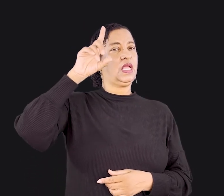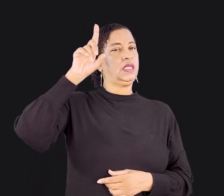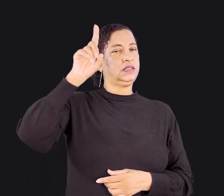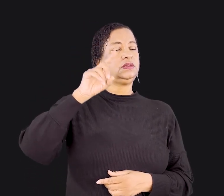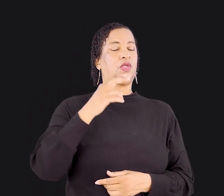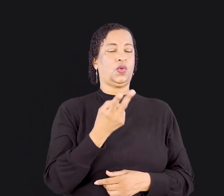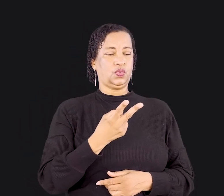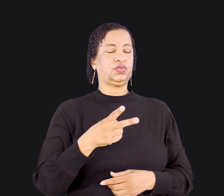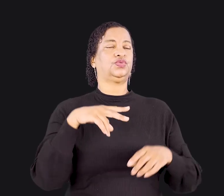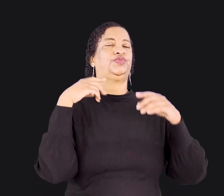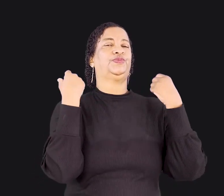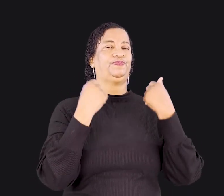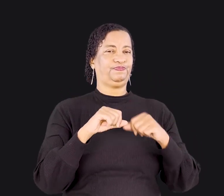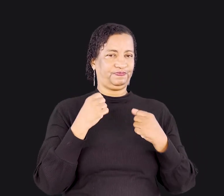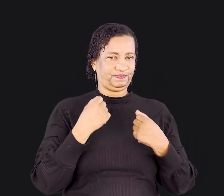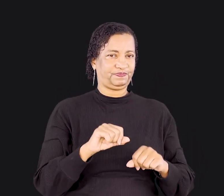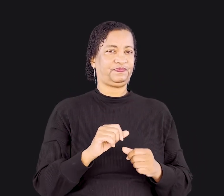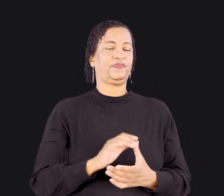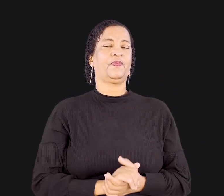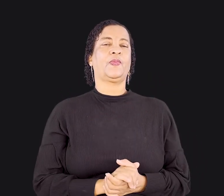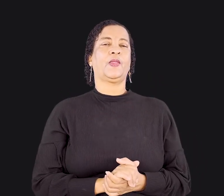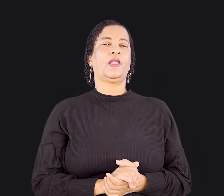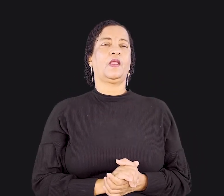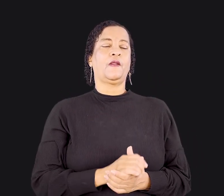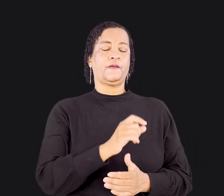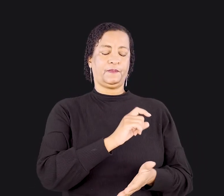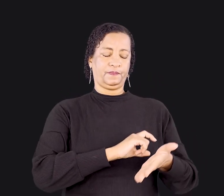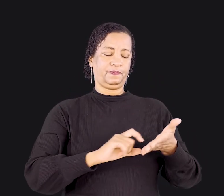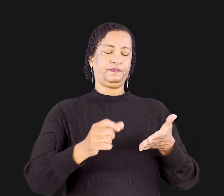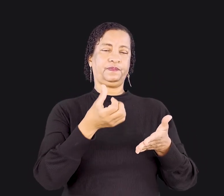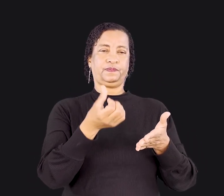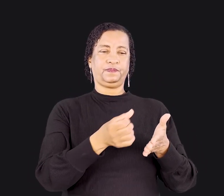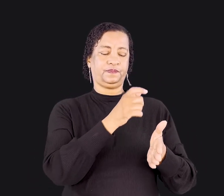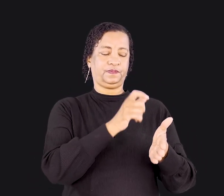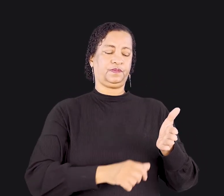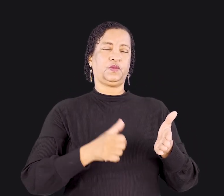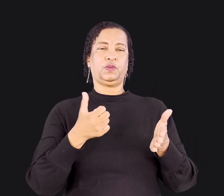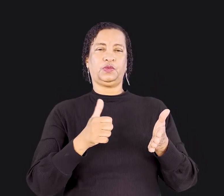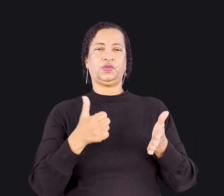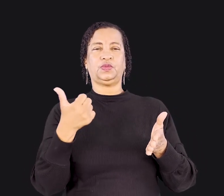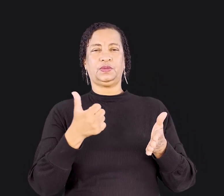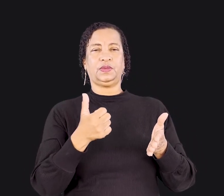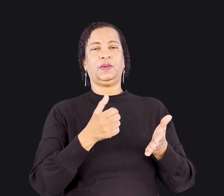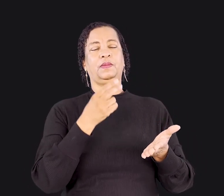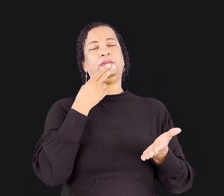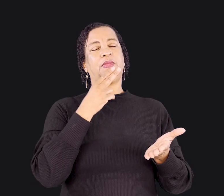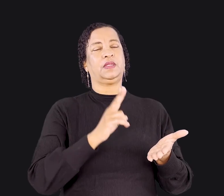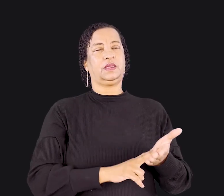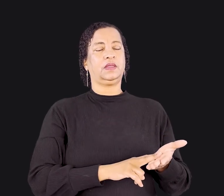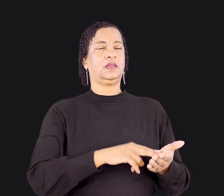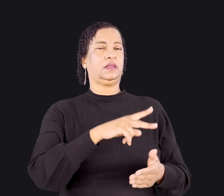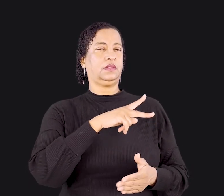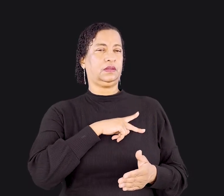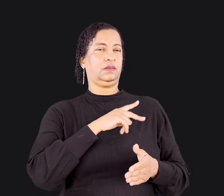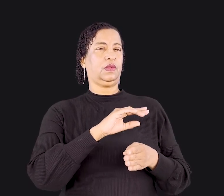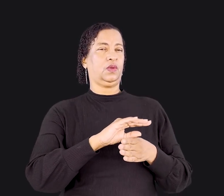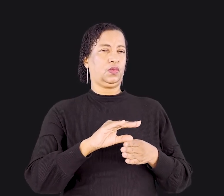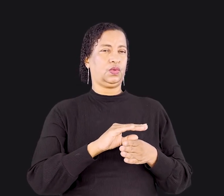necessários. O versículo 6 do capítulo 11 da primeira carta de Paulo aos Coríntios dá vazão a